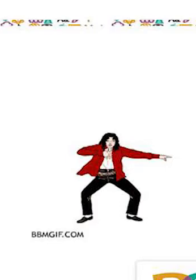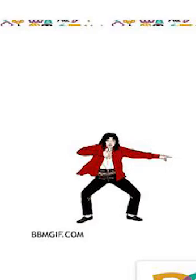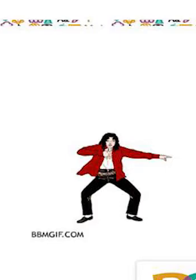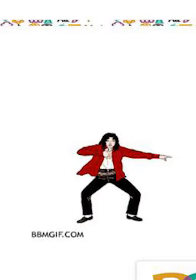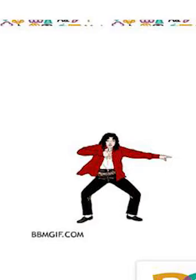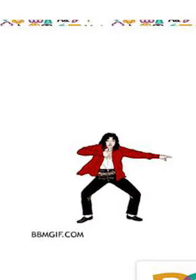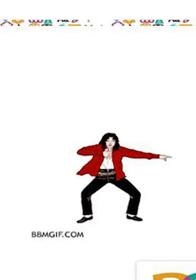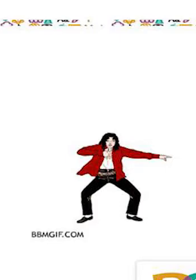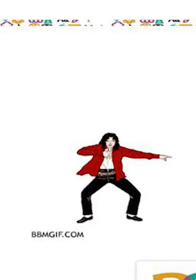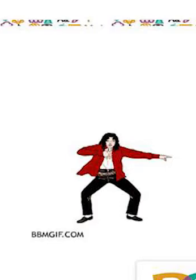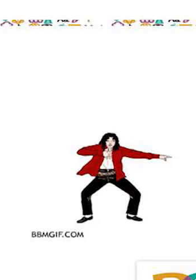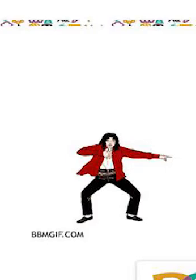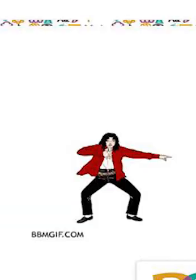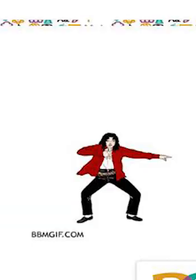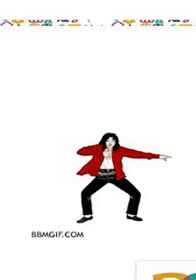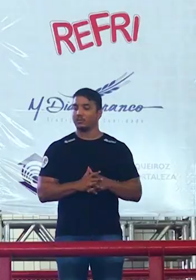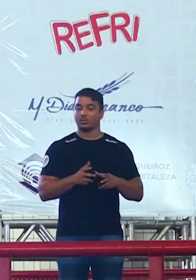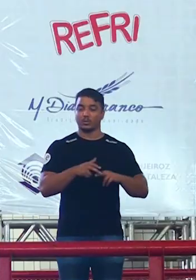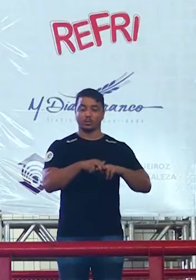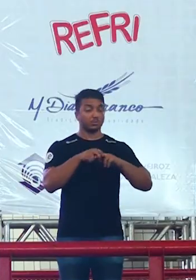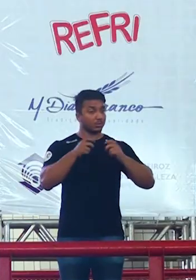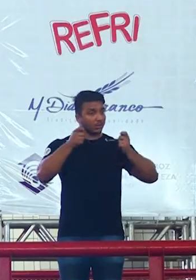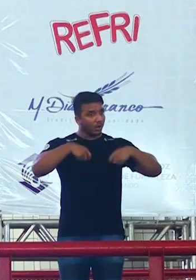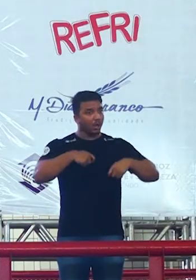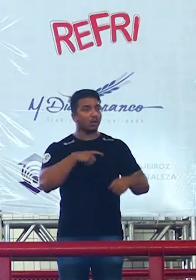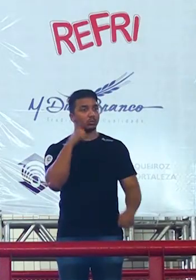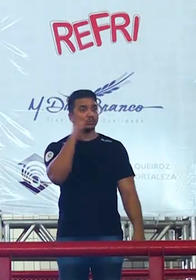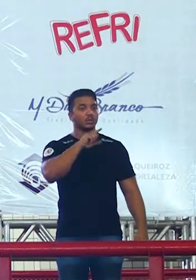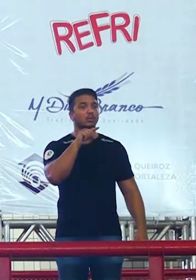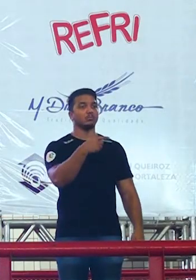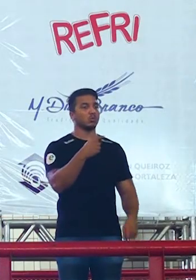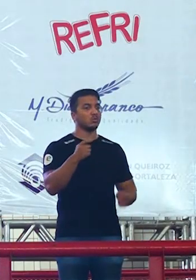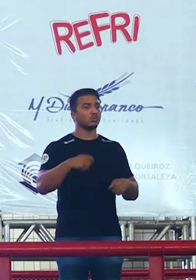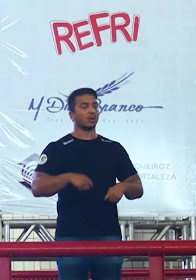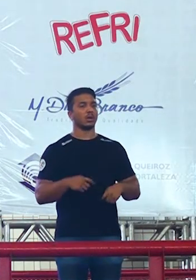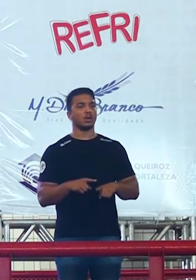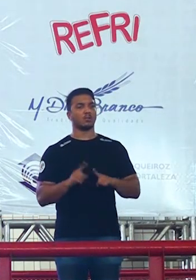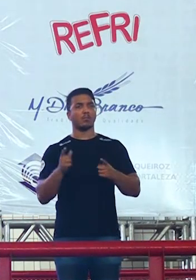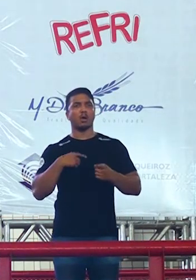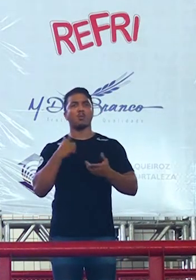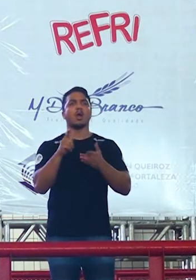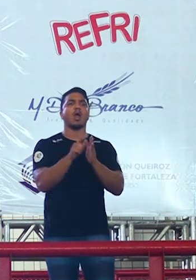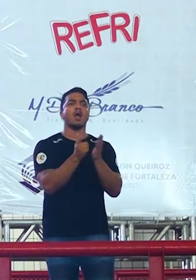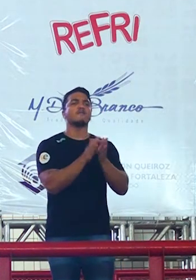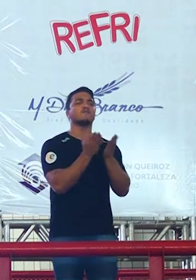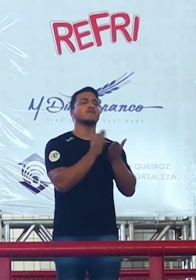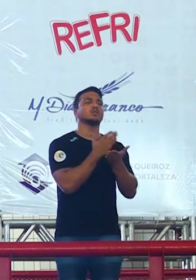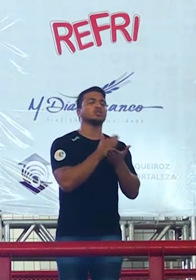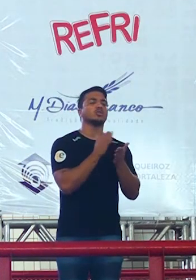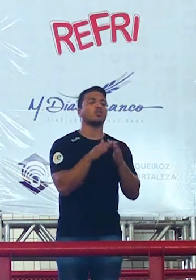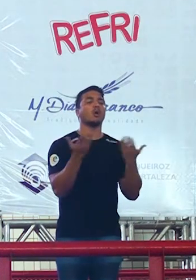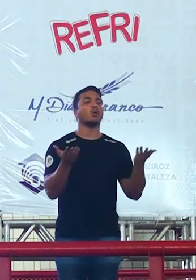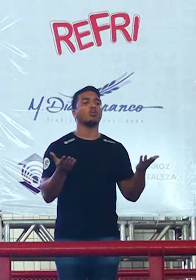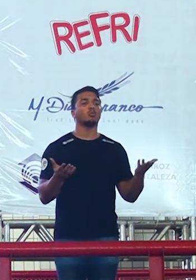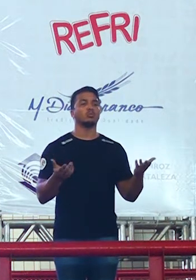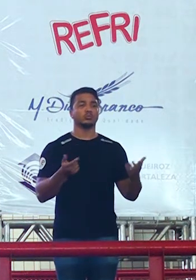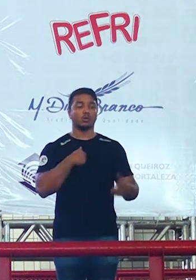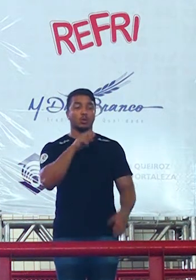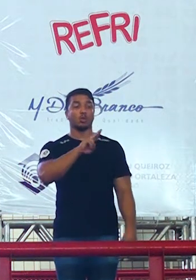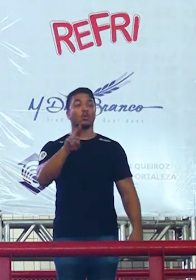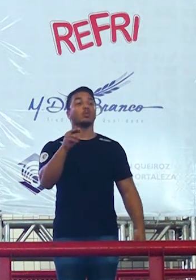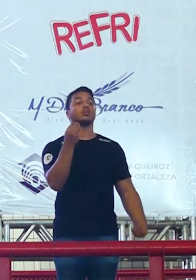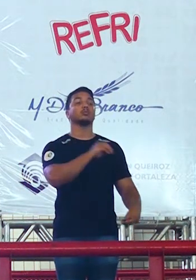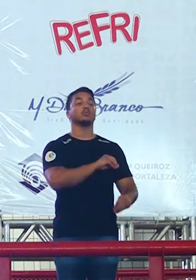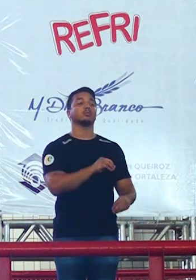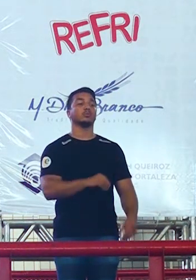então você também pode chegar lá pois me diga a revista professor que eu vou comprar agora mesmo pois anote o nome da